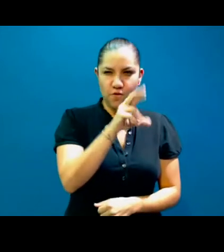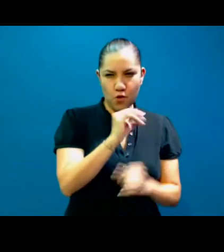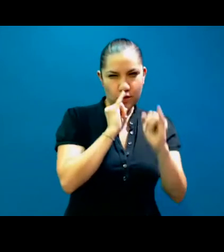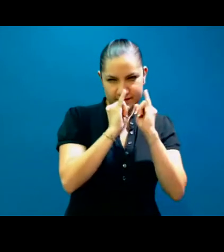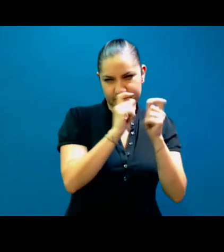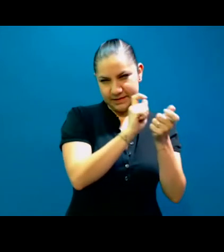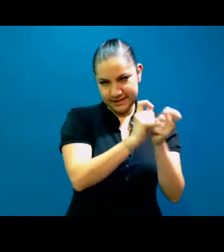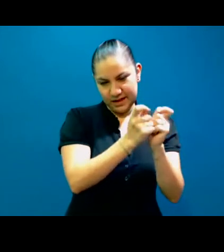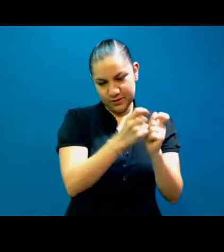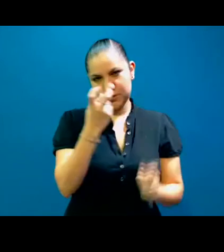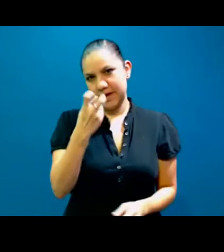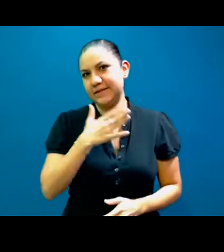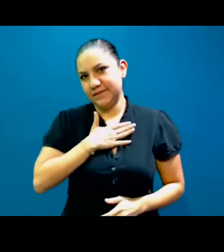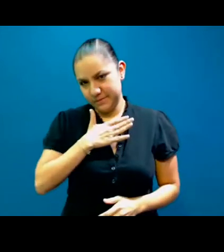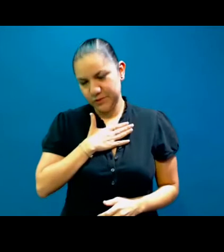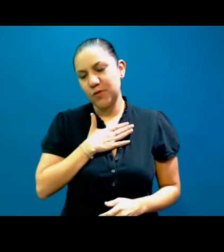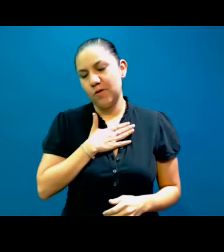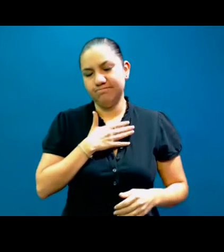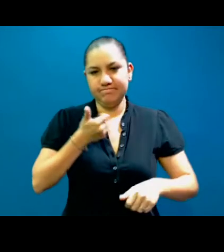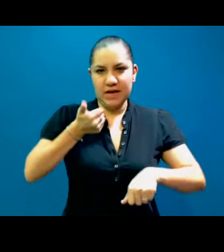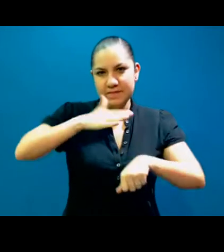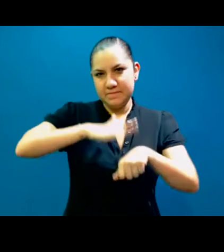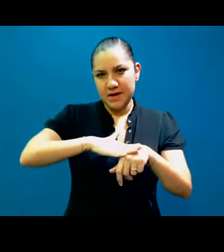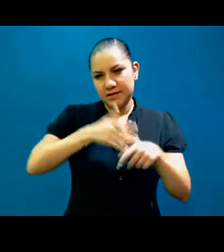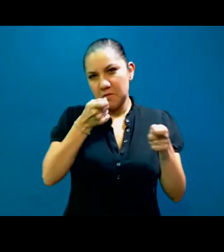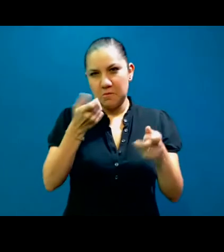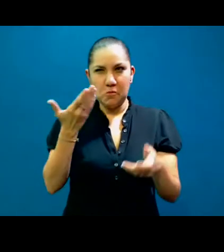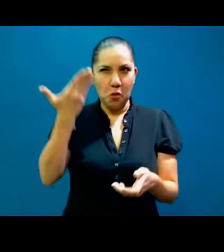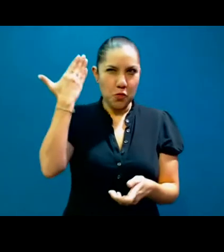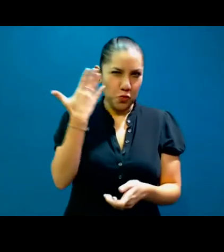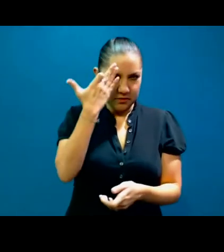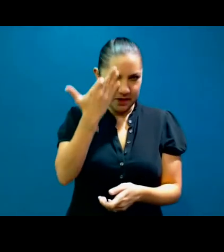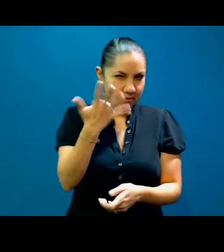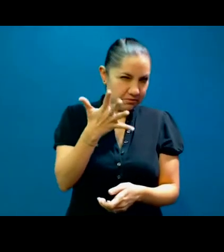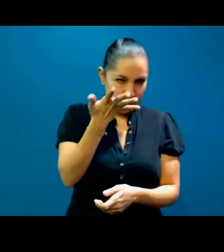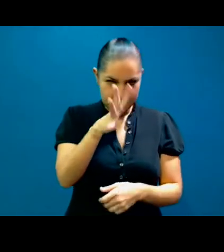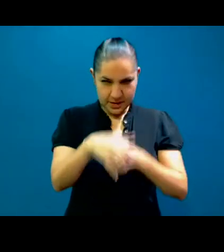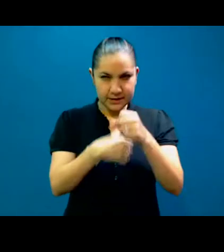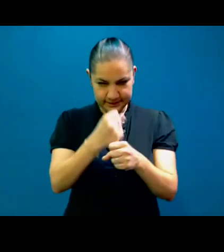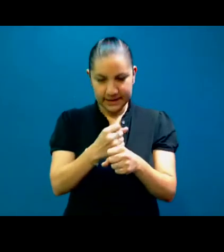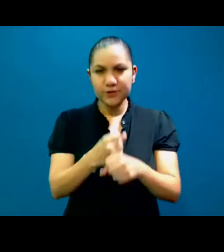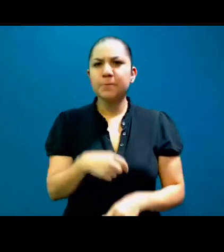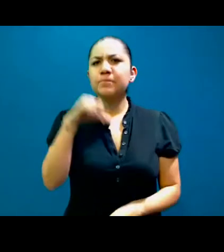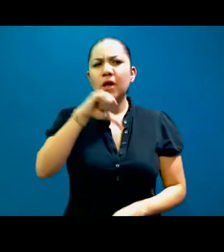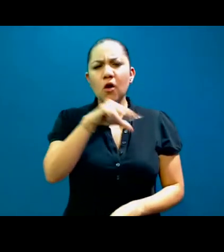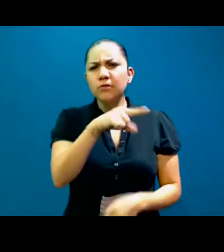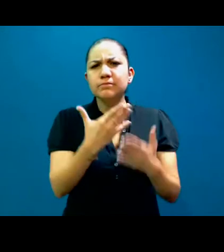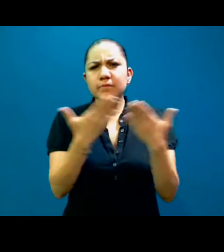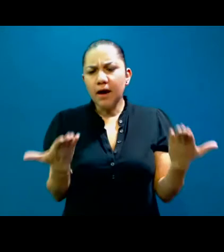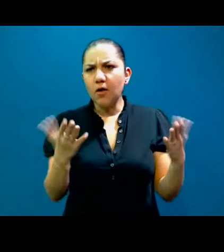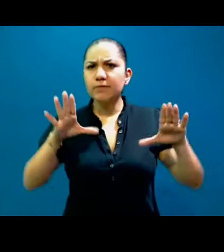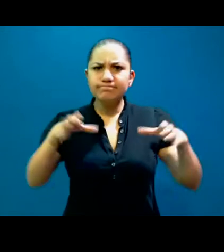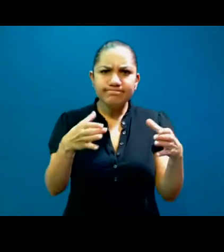gusto de administrar desde hace ya casi 10 años. Esta reunión surgió justo con la pandemia,